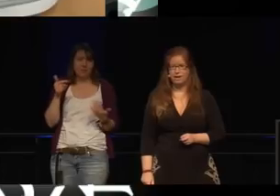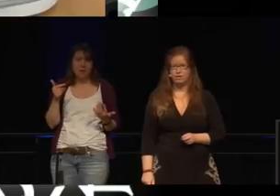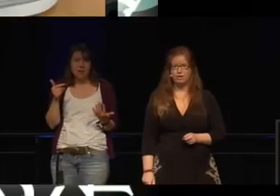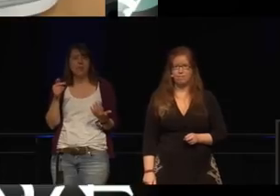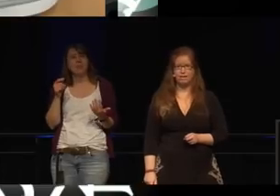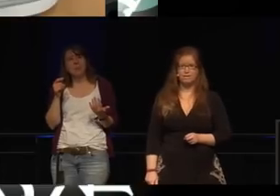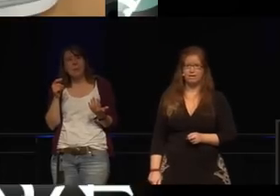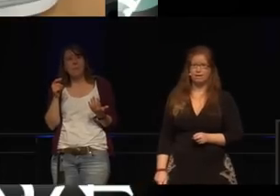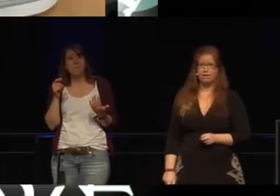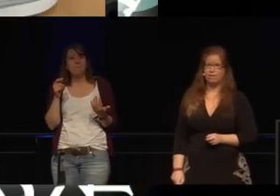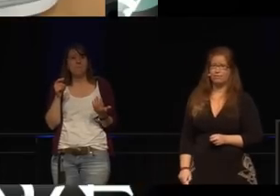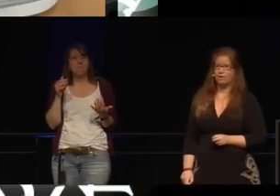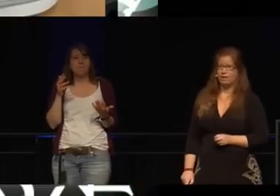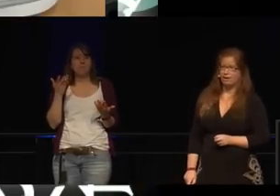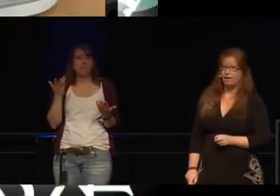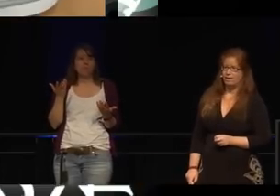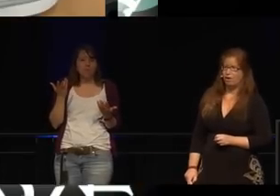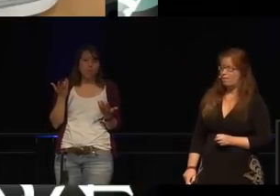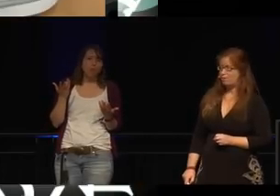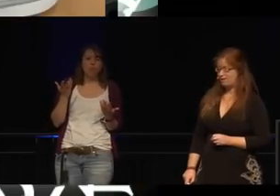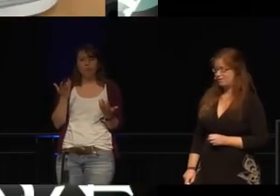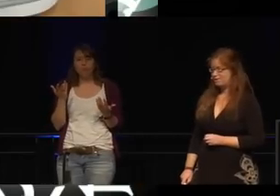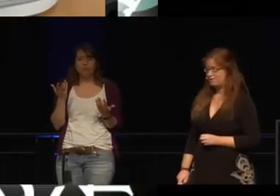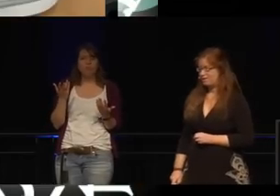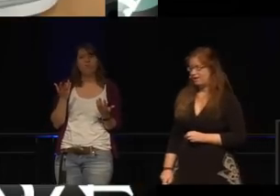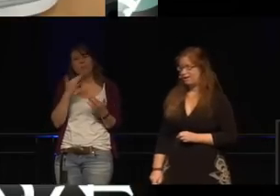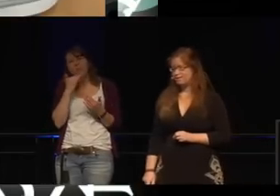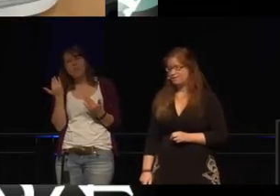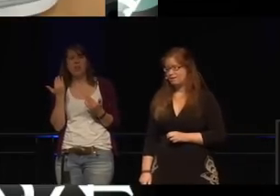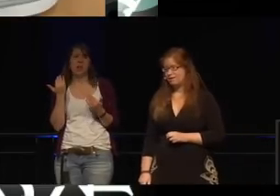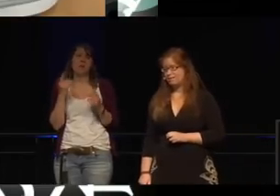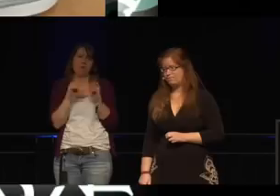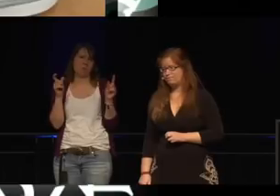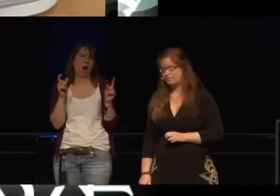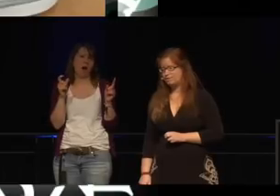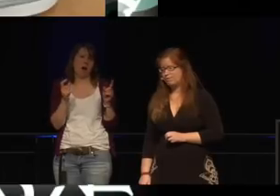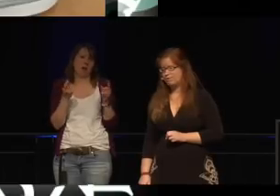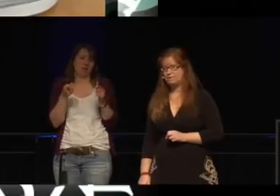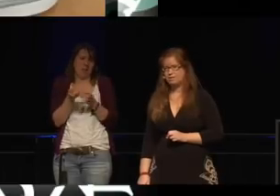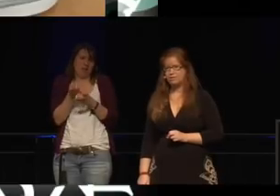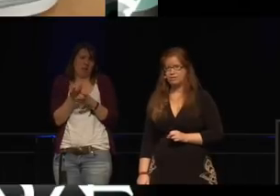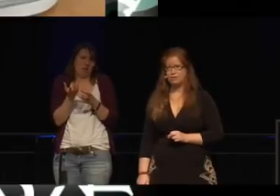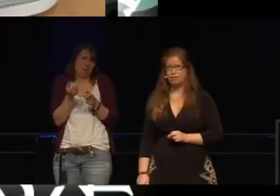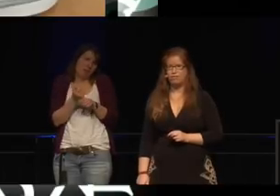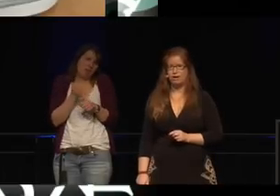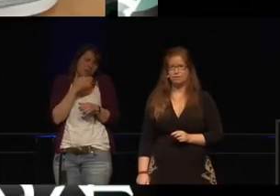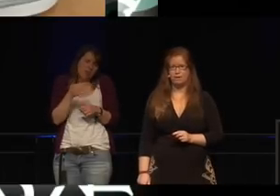Es ist eine, die gebaut wird, die in vielen Firmen benutzt wird.